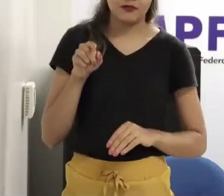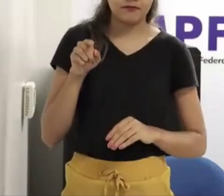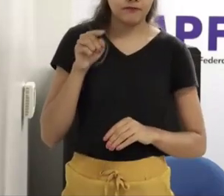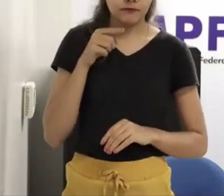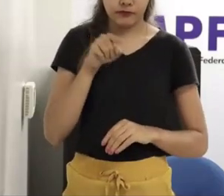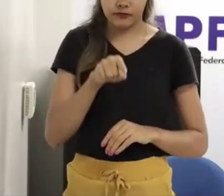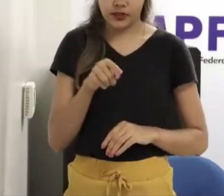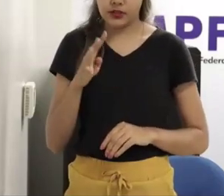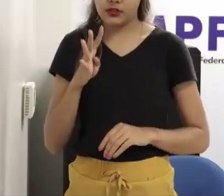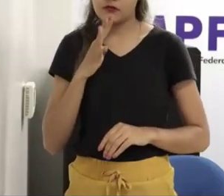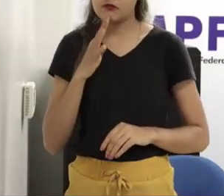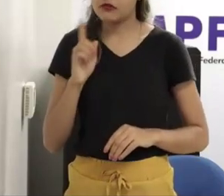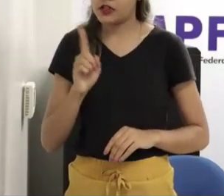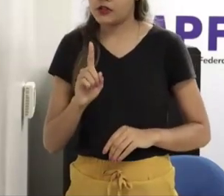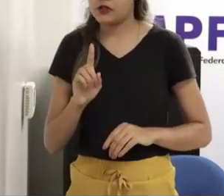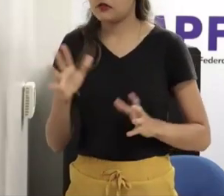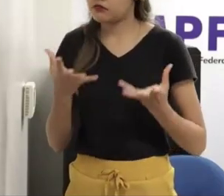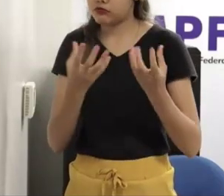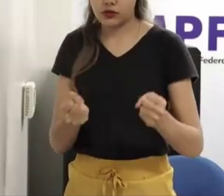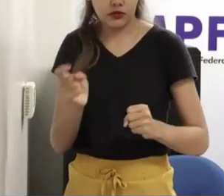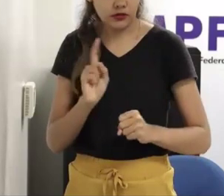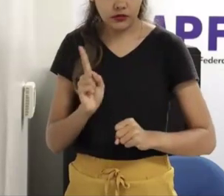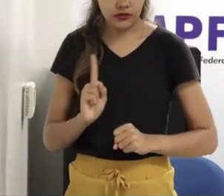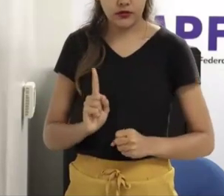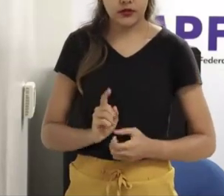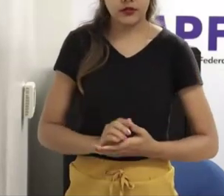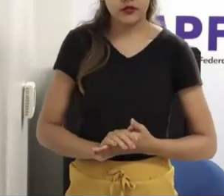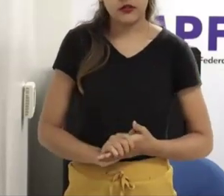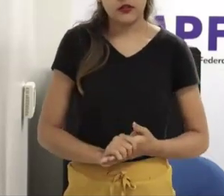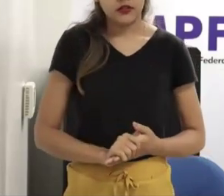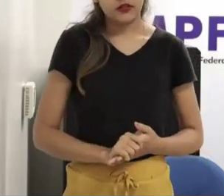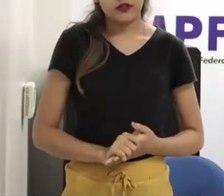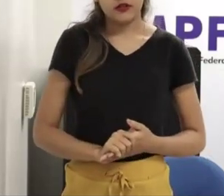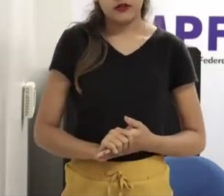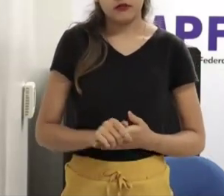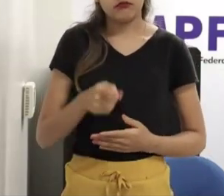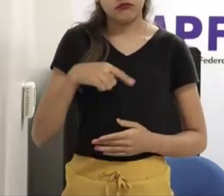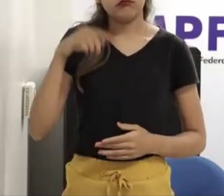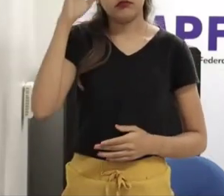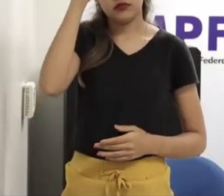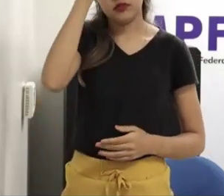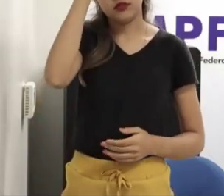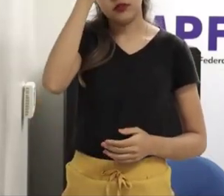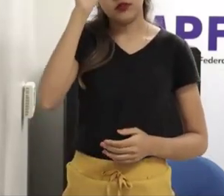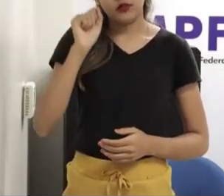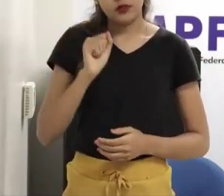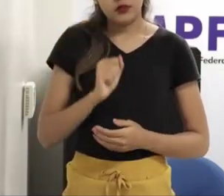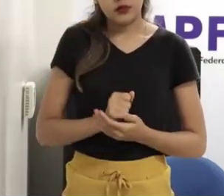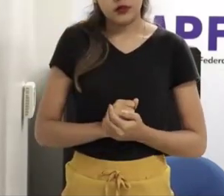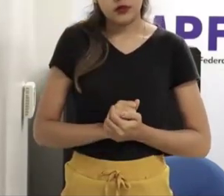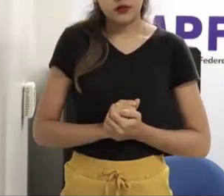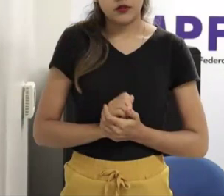às vezes falo algumas coisas para a gente fazer uma reflexão da nossa própria história de vida, quantas vezes a gente não fez coisa que a gente se pôs a risco,